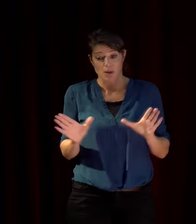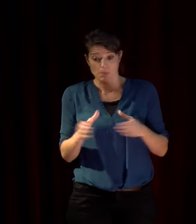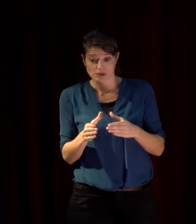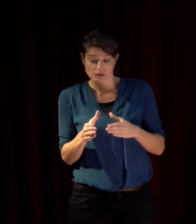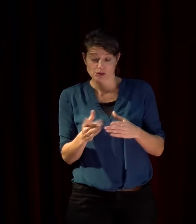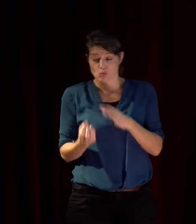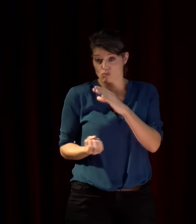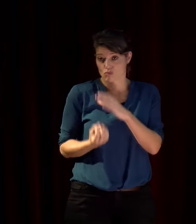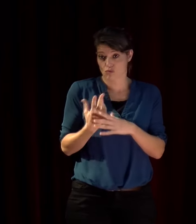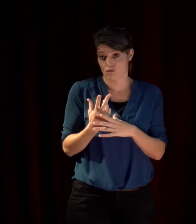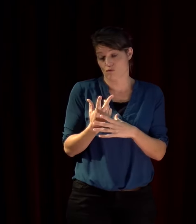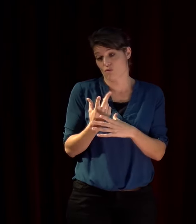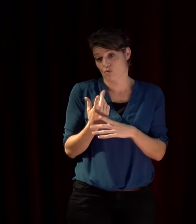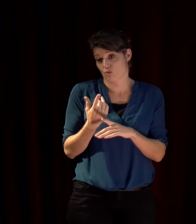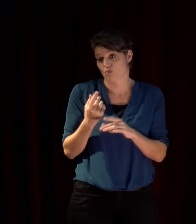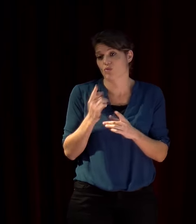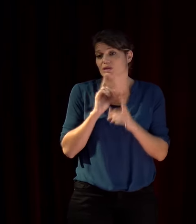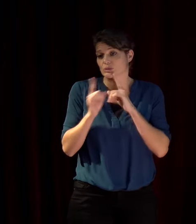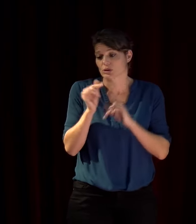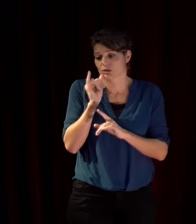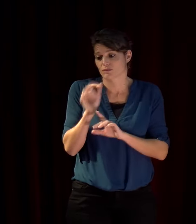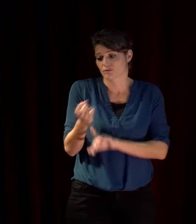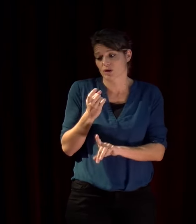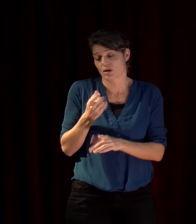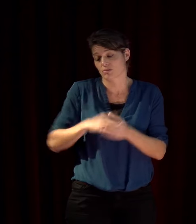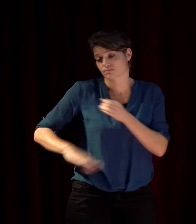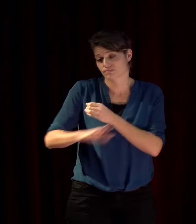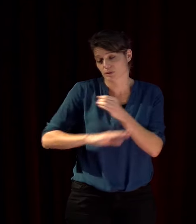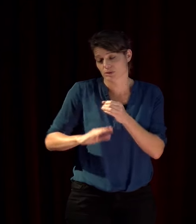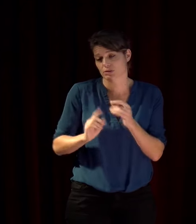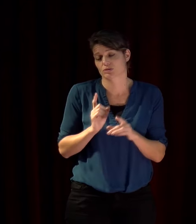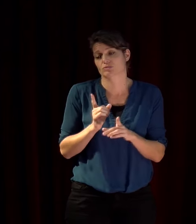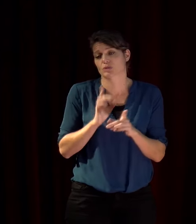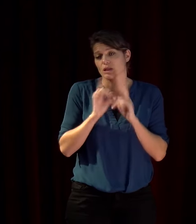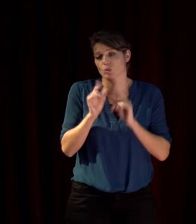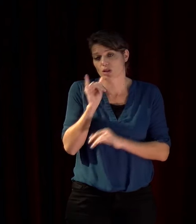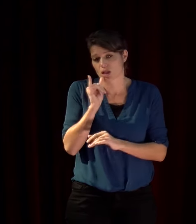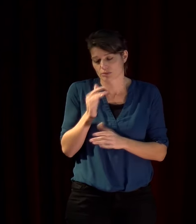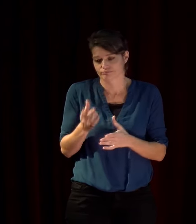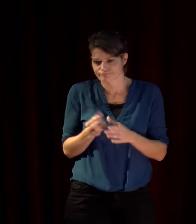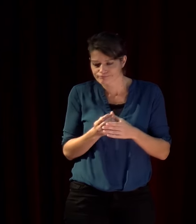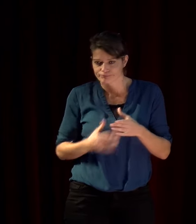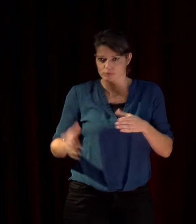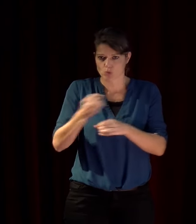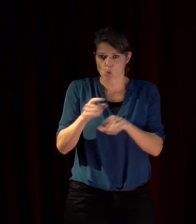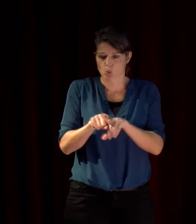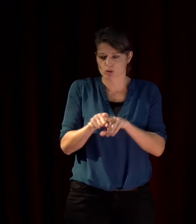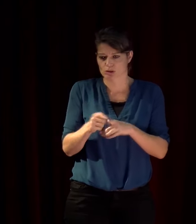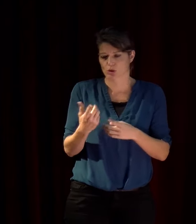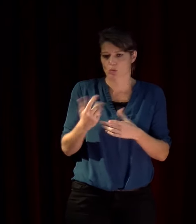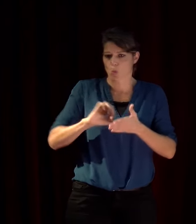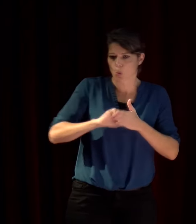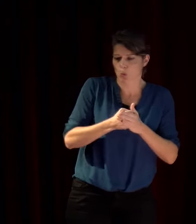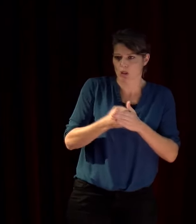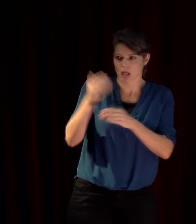à partir de fascisme sur de nouveau sont eux aussi ultra-nationalistes anti